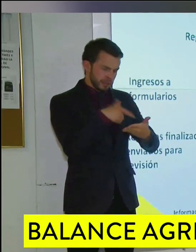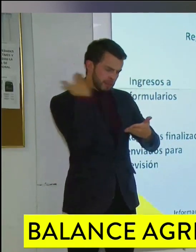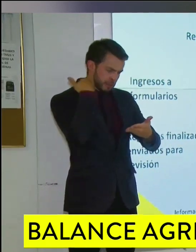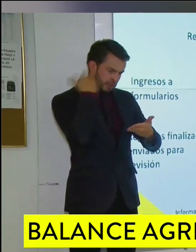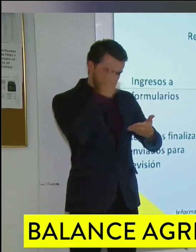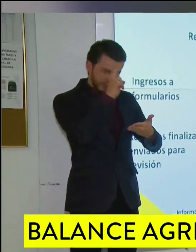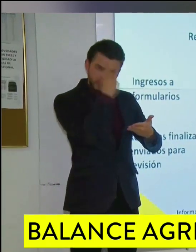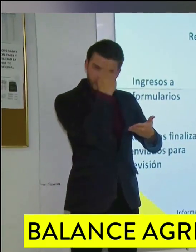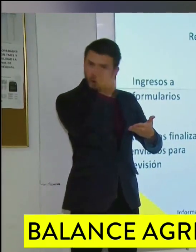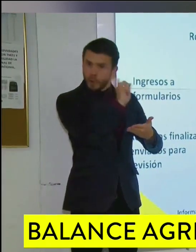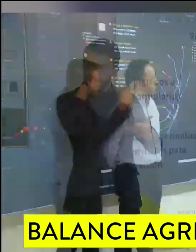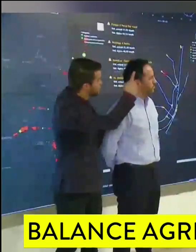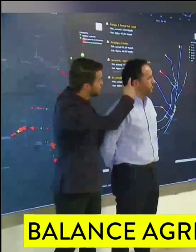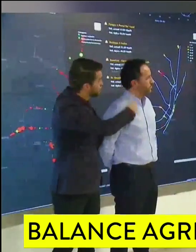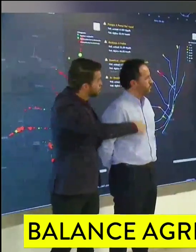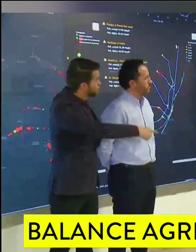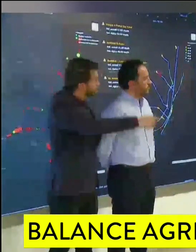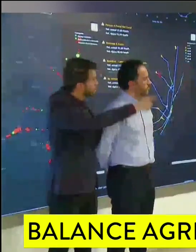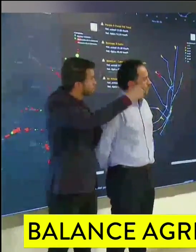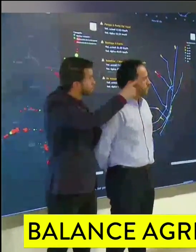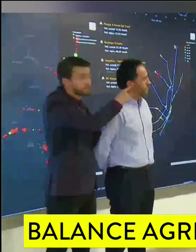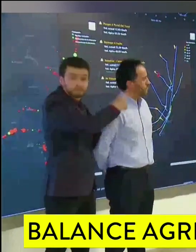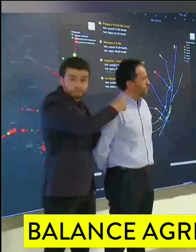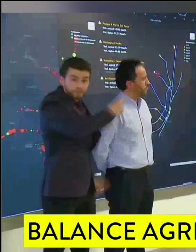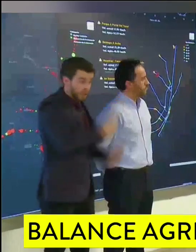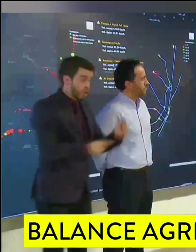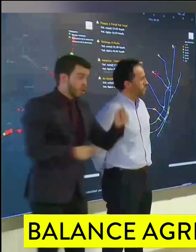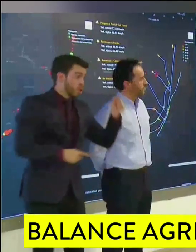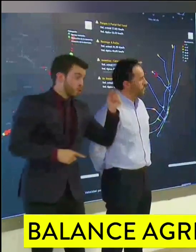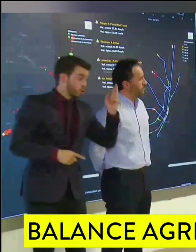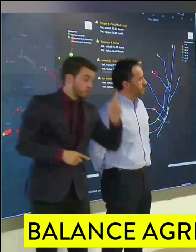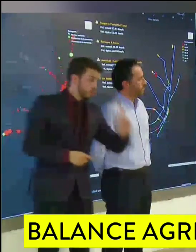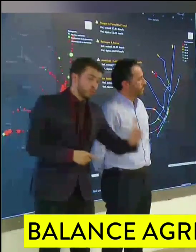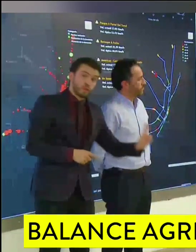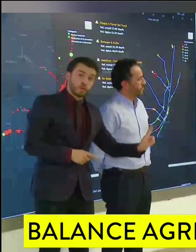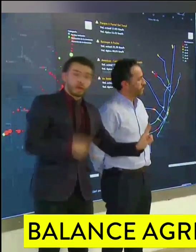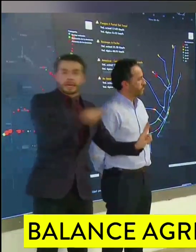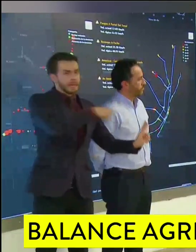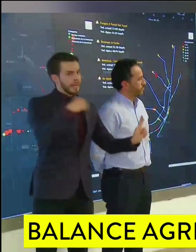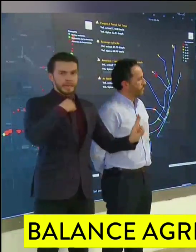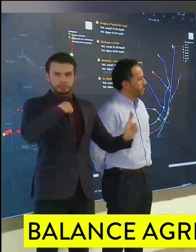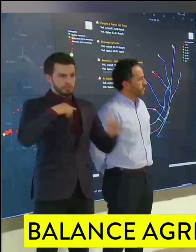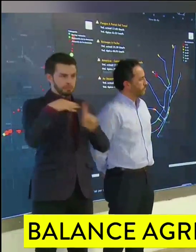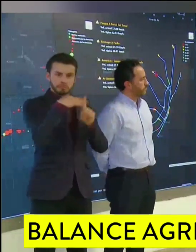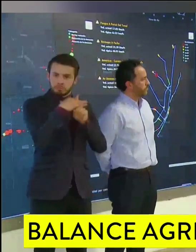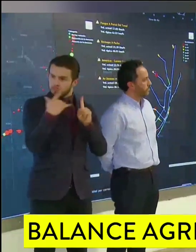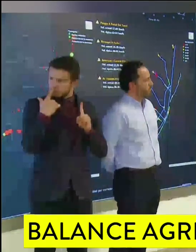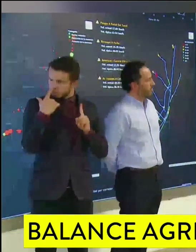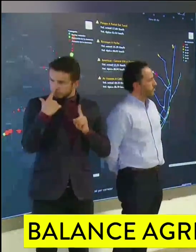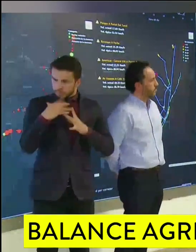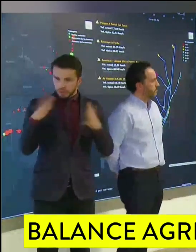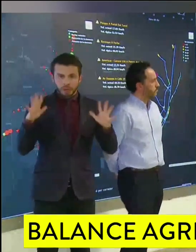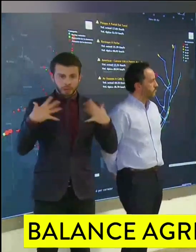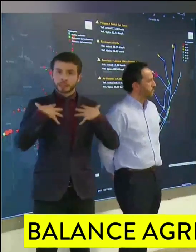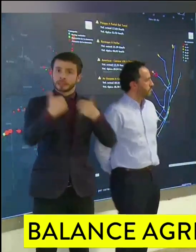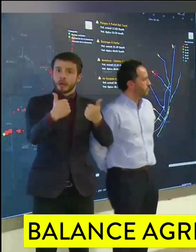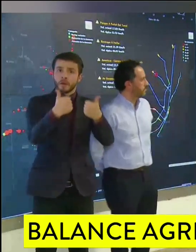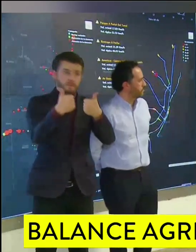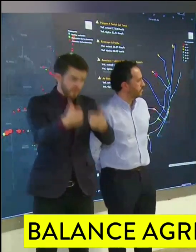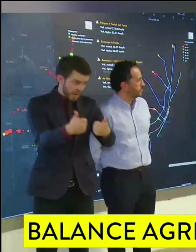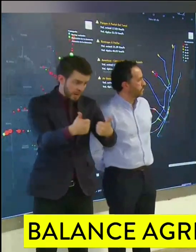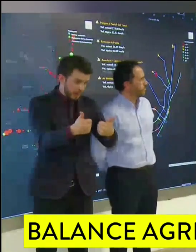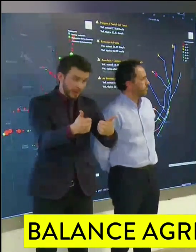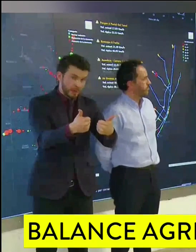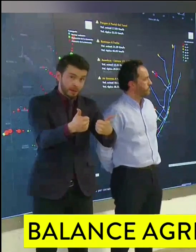o no estaban preparados. La alcaldesa recordó que en caso de hallar información falsa, expone a la empresa o a su representante a una